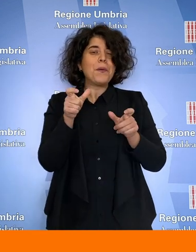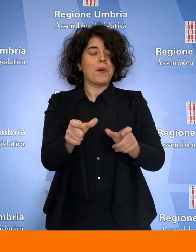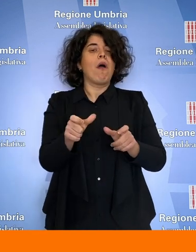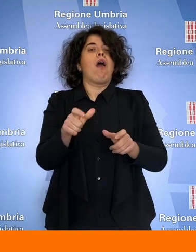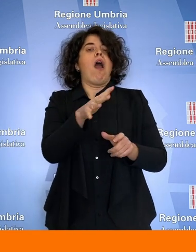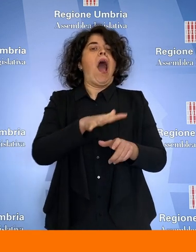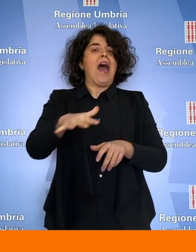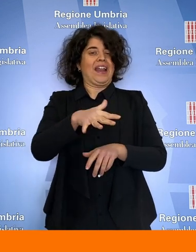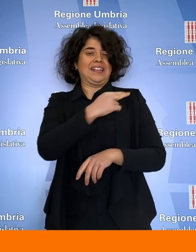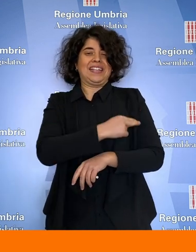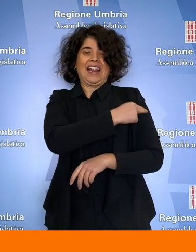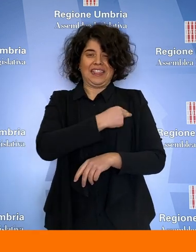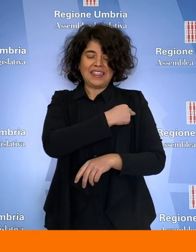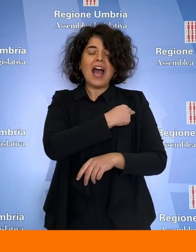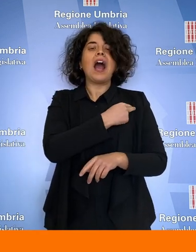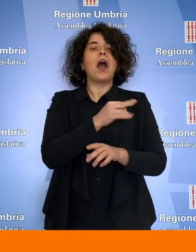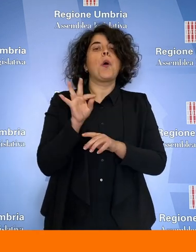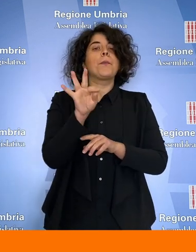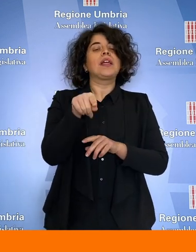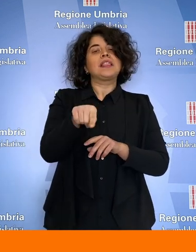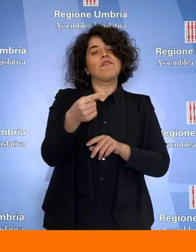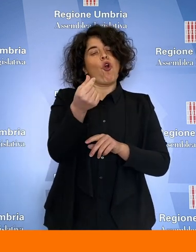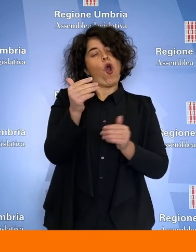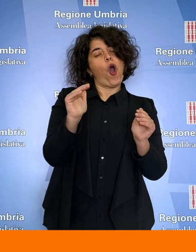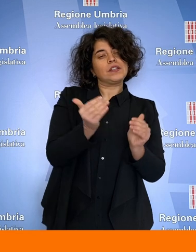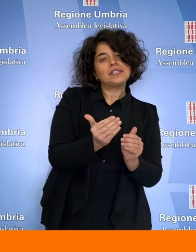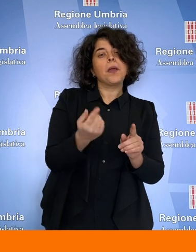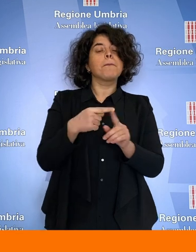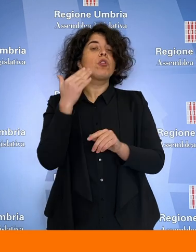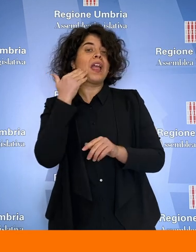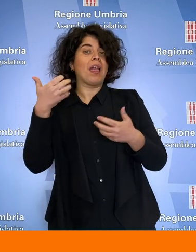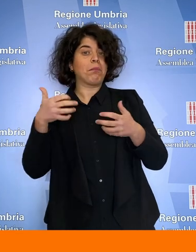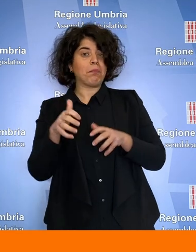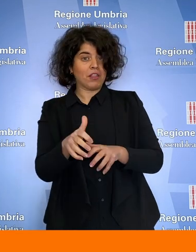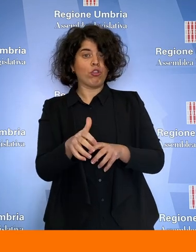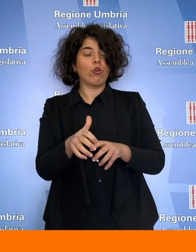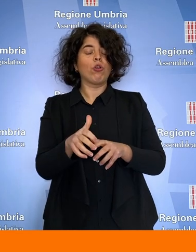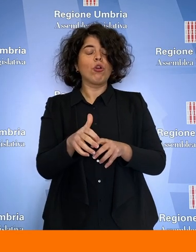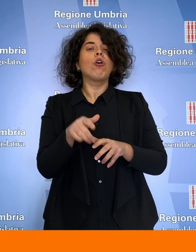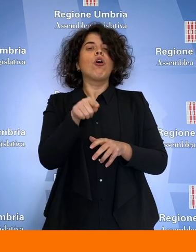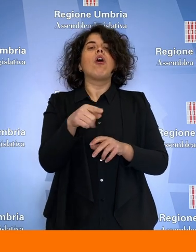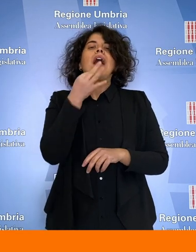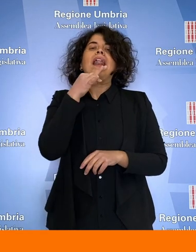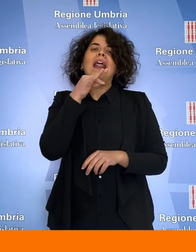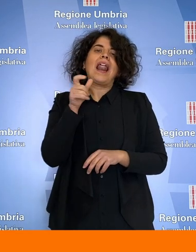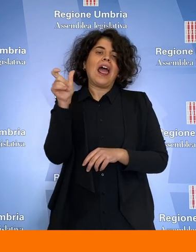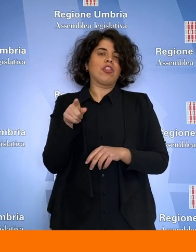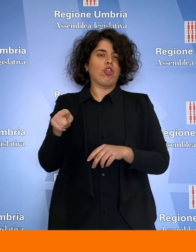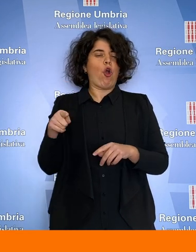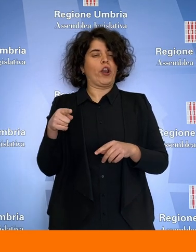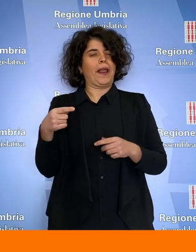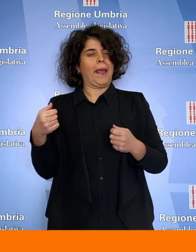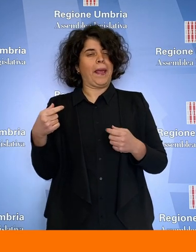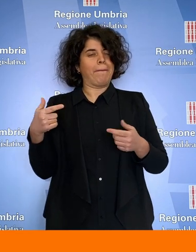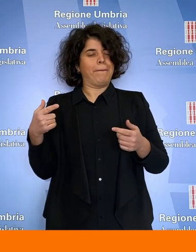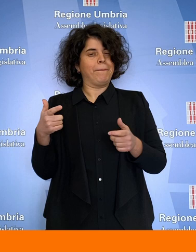stesso un contenimento dei costi, riducendo di molto l'indebitamento regionale. Il relatore di minoranza, Donatella